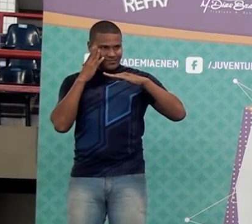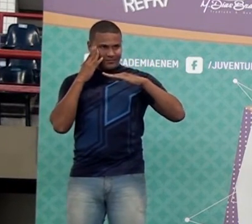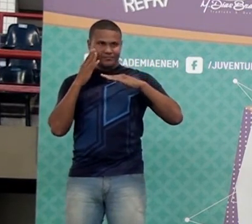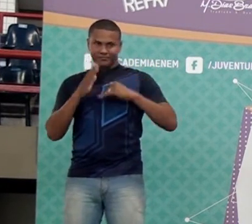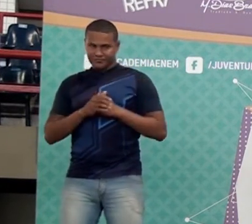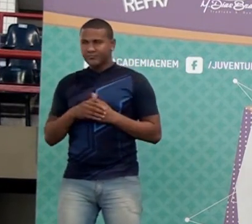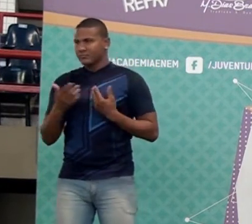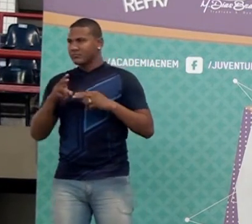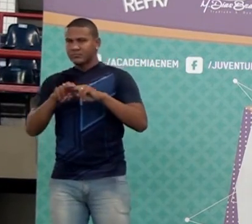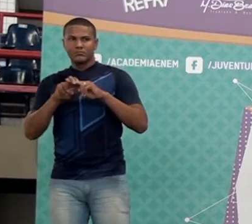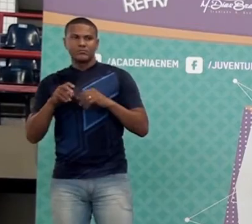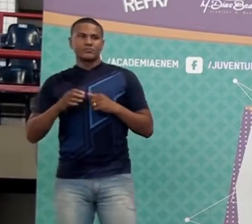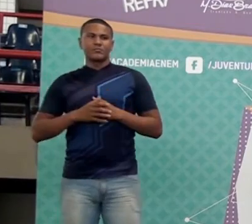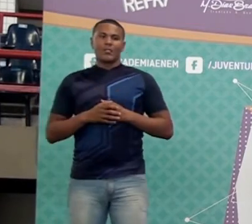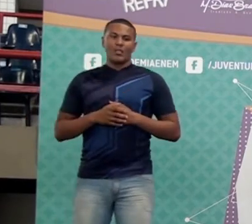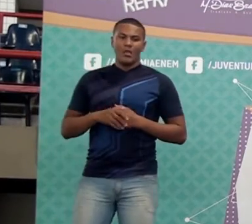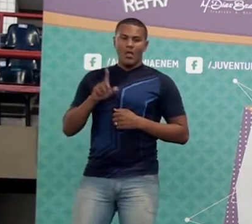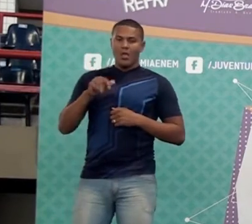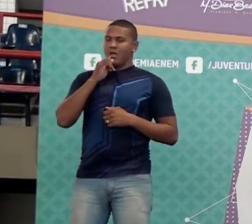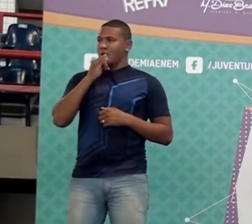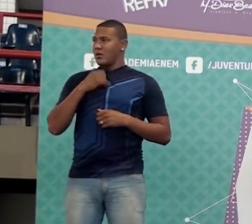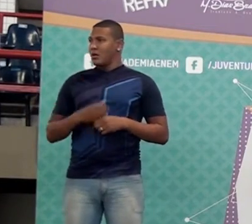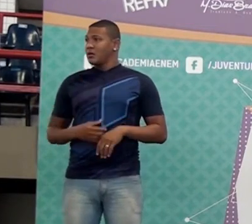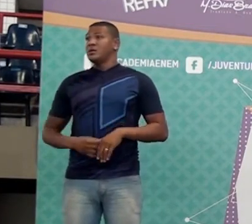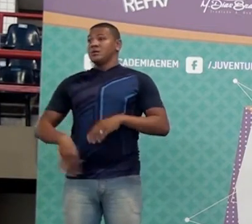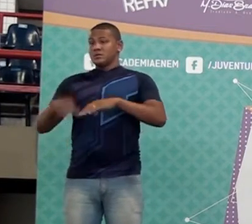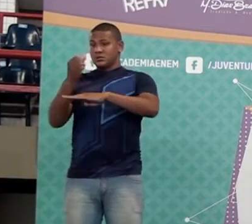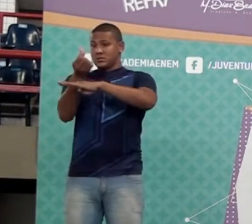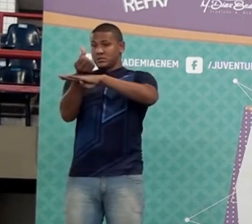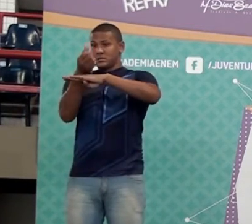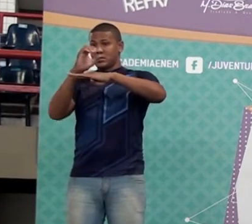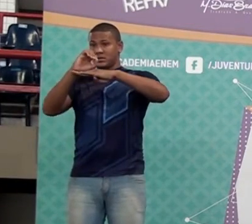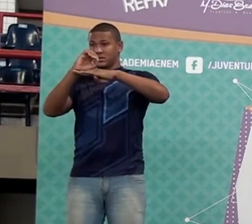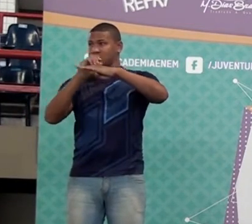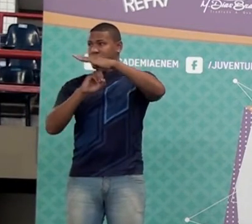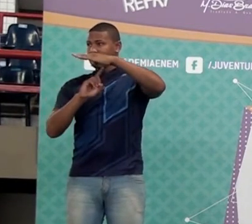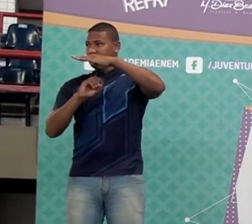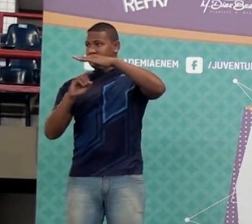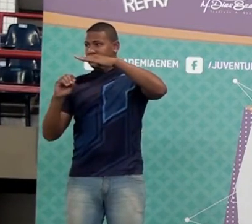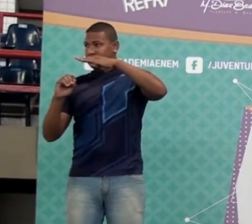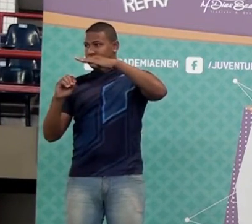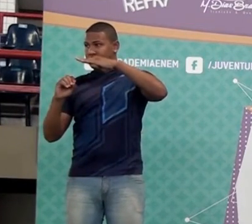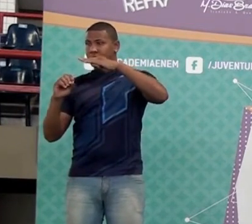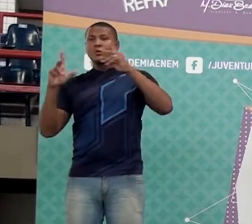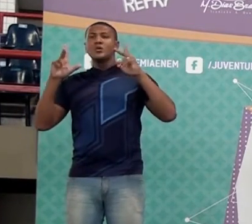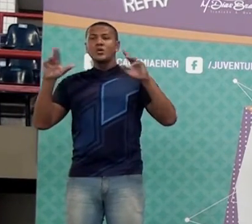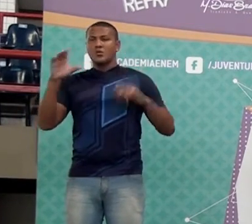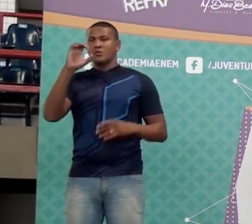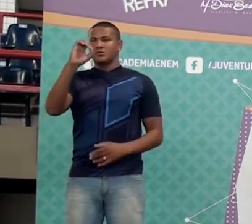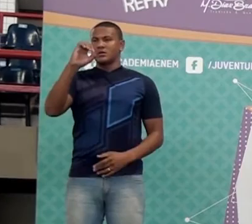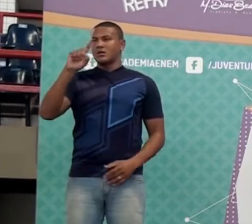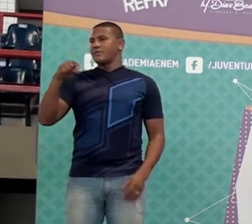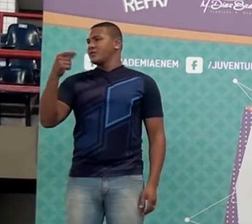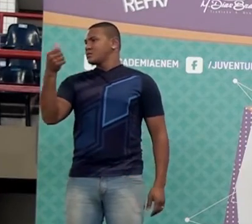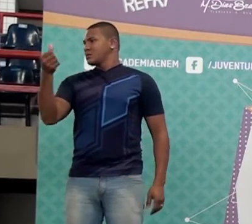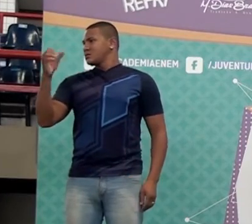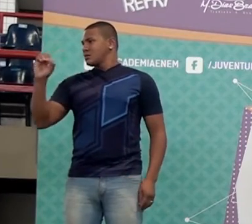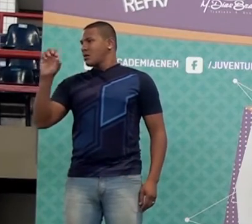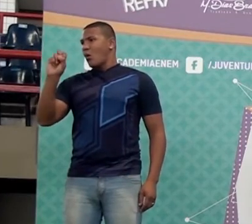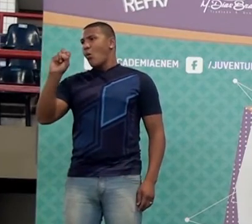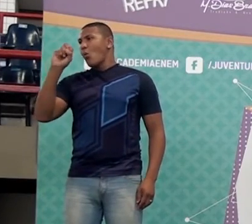é a mesma coisa que sessenta sobre cem, que é a mesma coisa que zero vírgula sessenta ou zero vírgula seis.